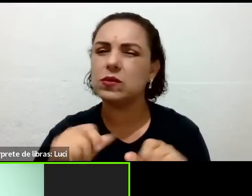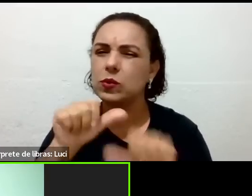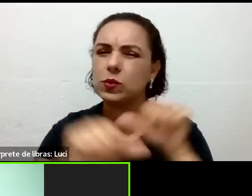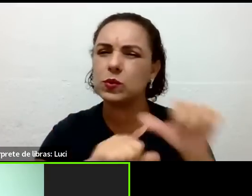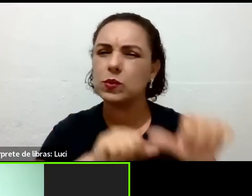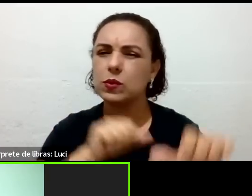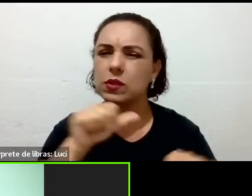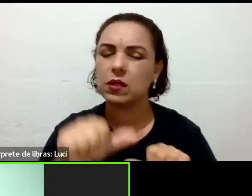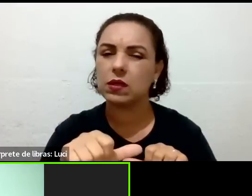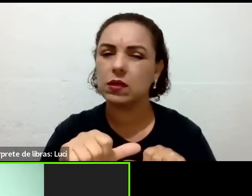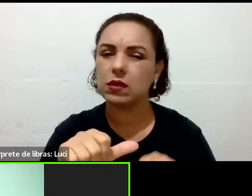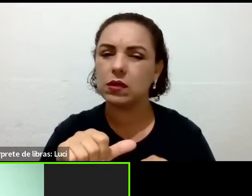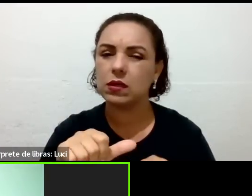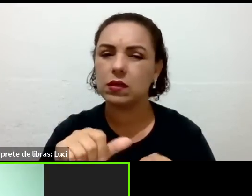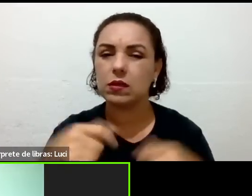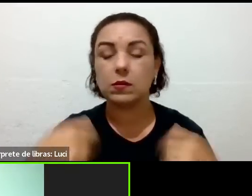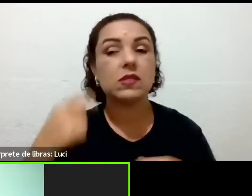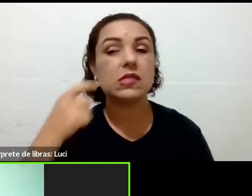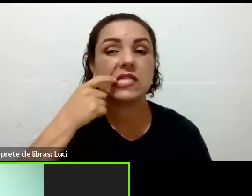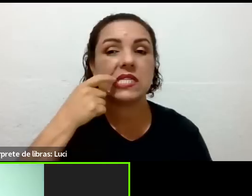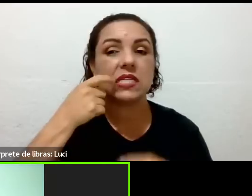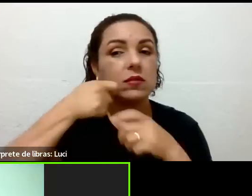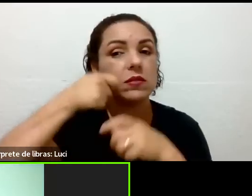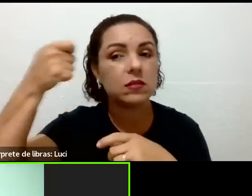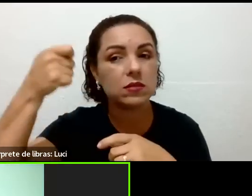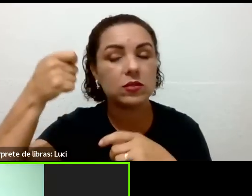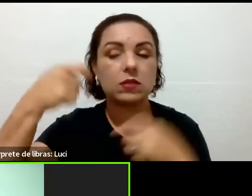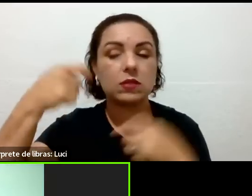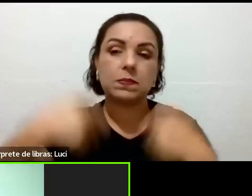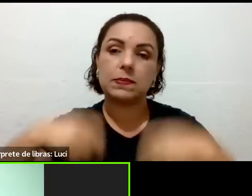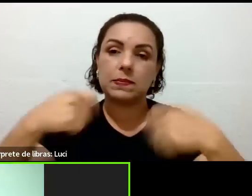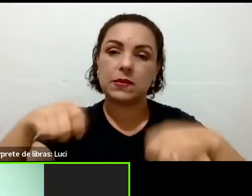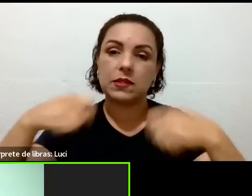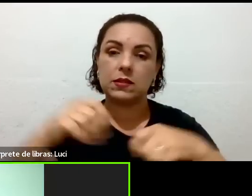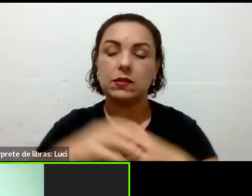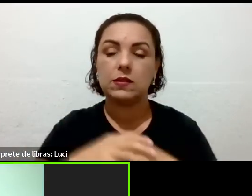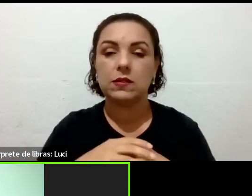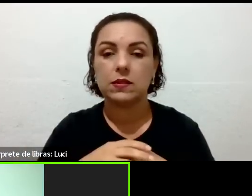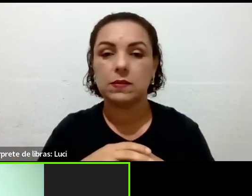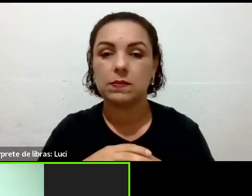Então, eu tenho fibromialgia, eu tenho hipotiroidismo.